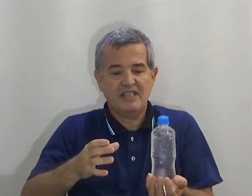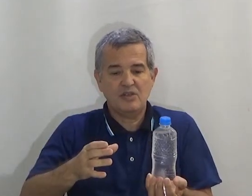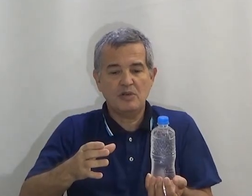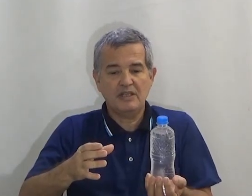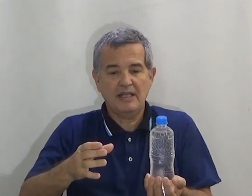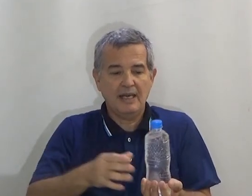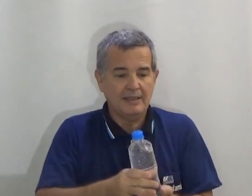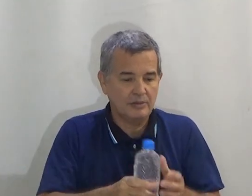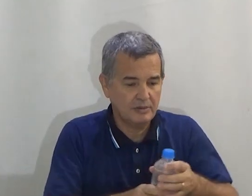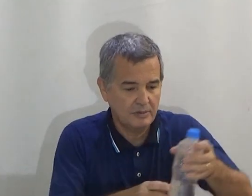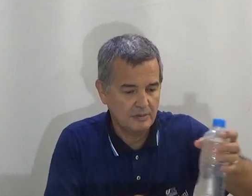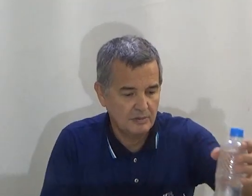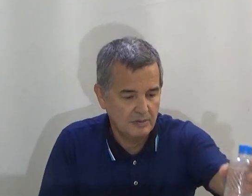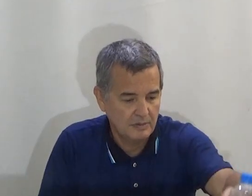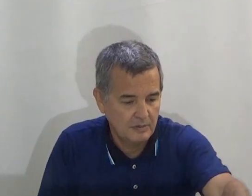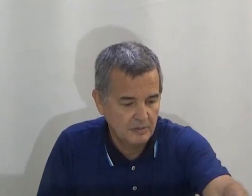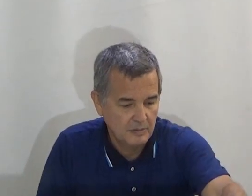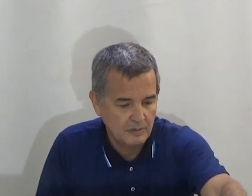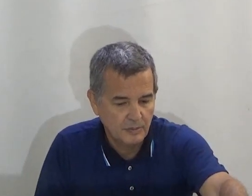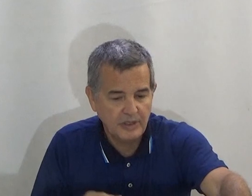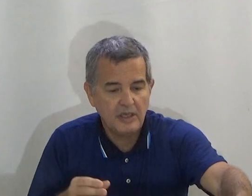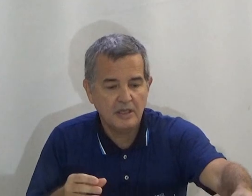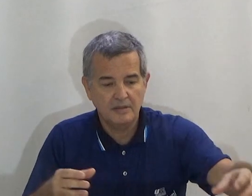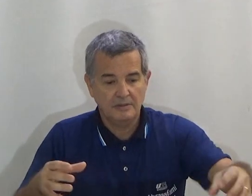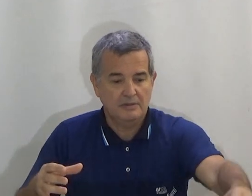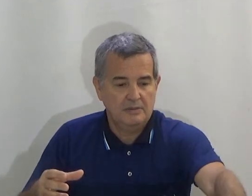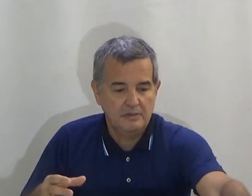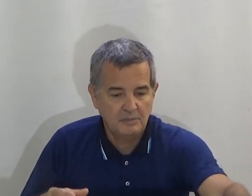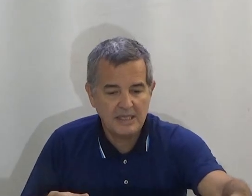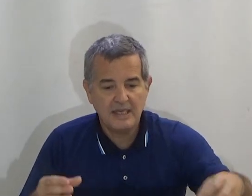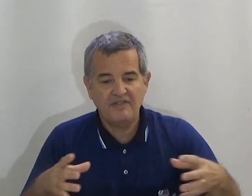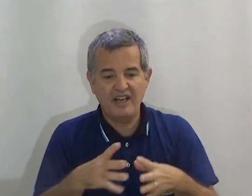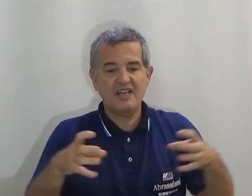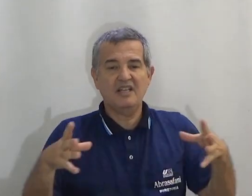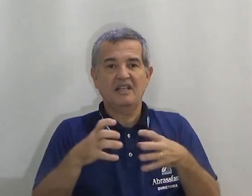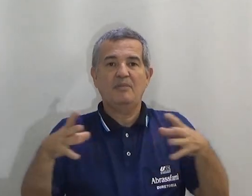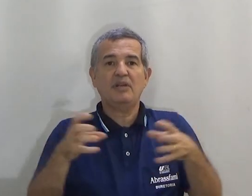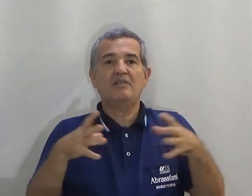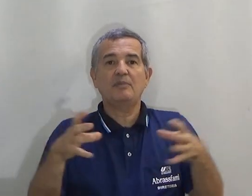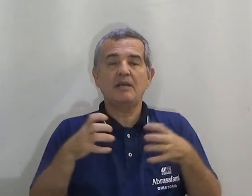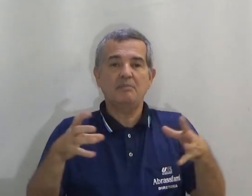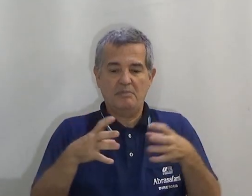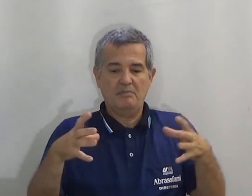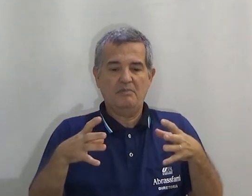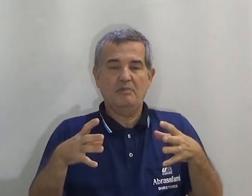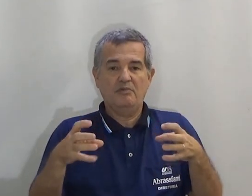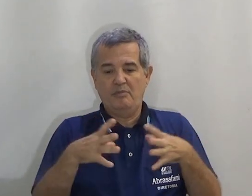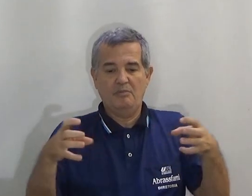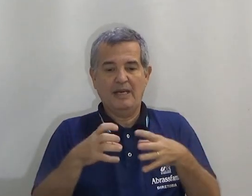poderia fazer segurando ela de lado. Poderia. Mas ela faria. Poderia também